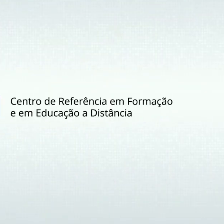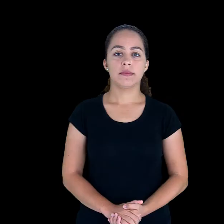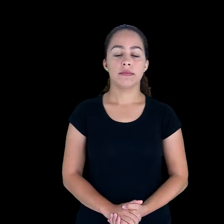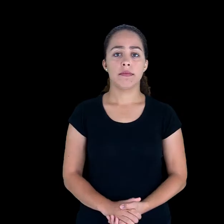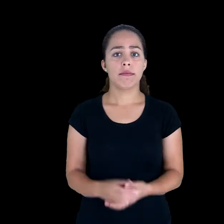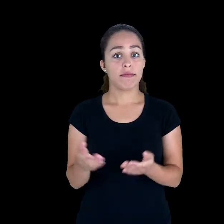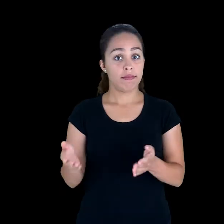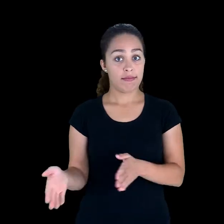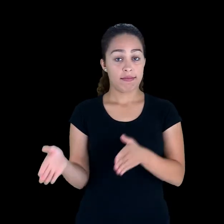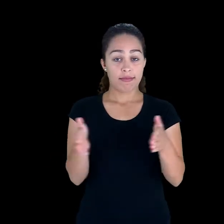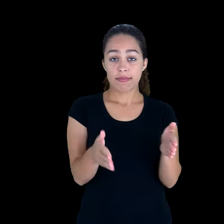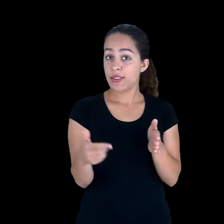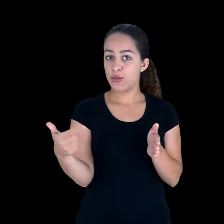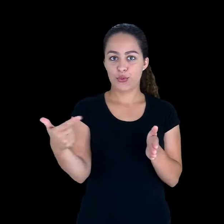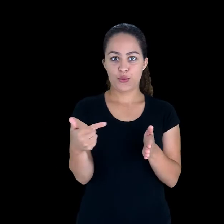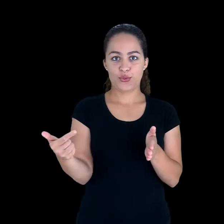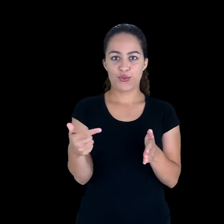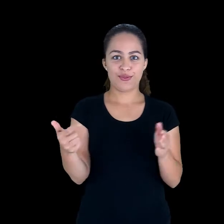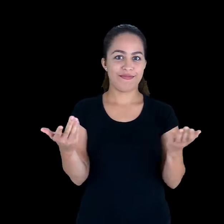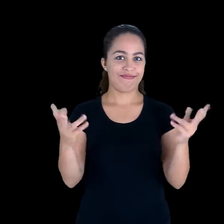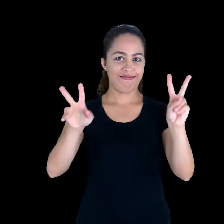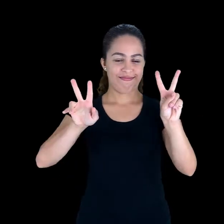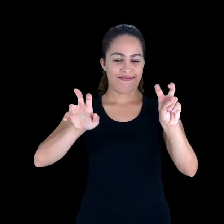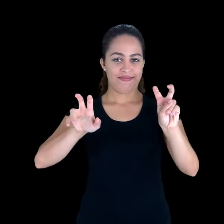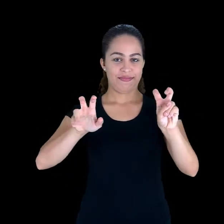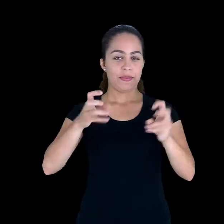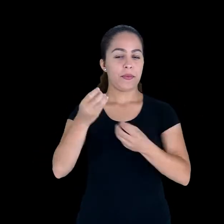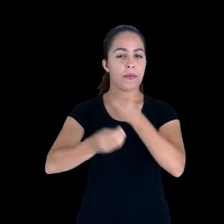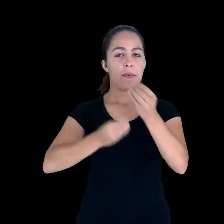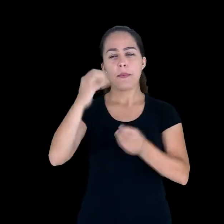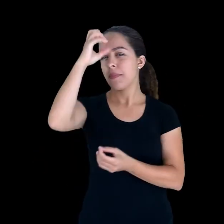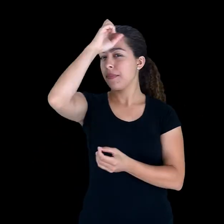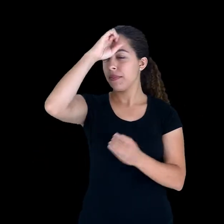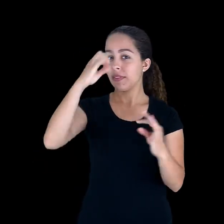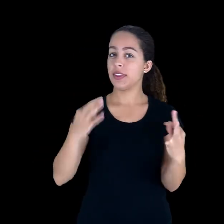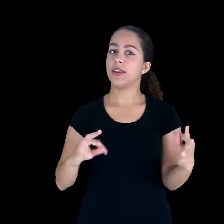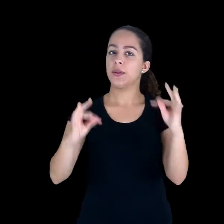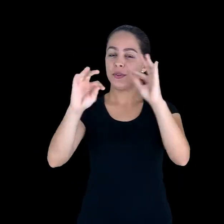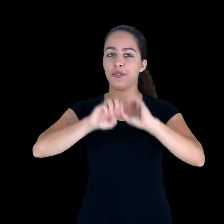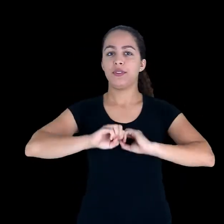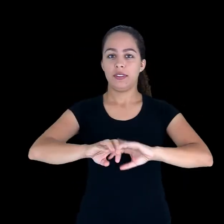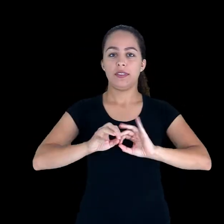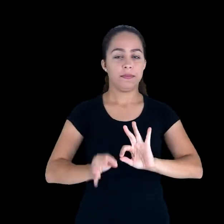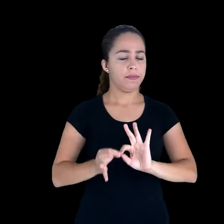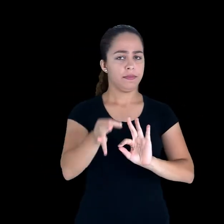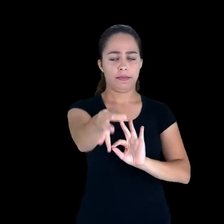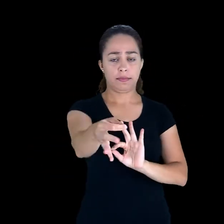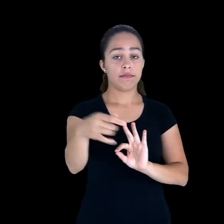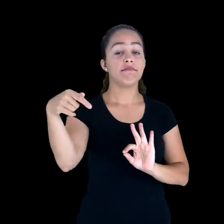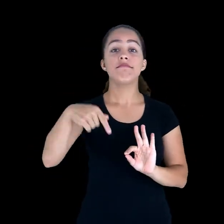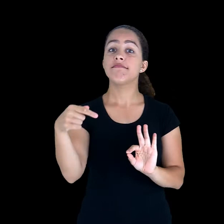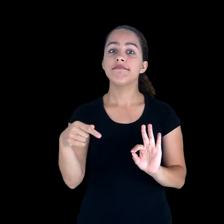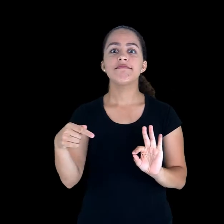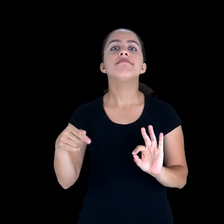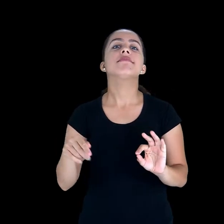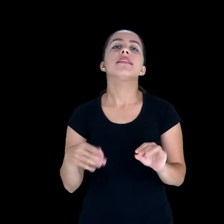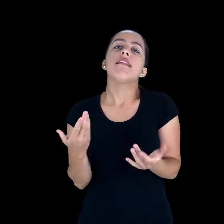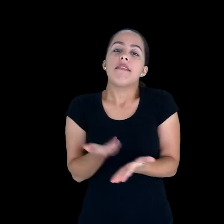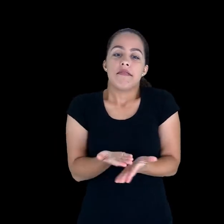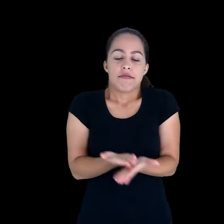Nessa segunda parte da nossa videoaula sobre aprendizagem, tecnologia e educação à distância, nós vamos falar um pouco